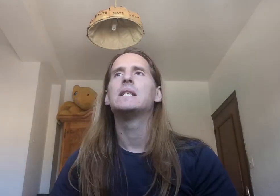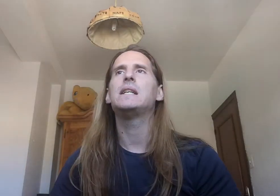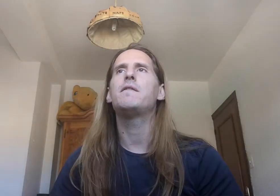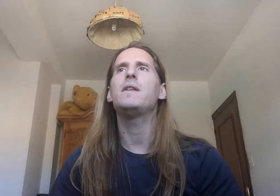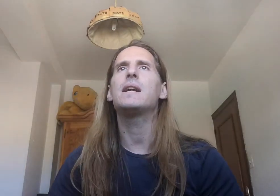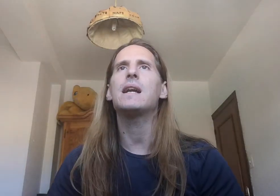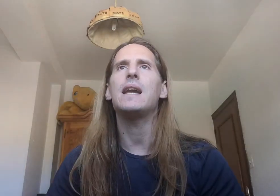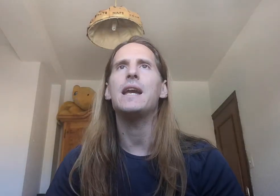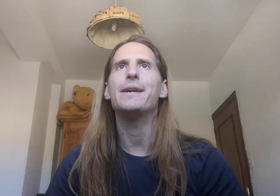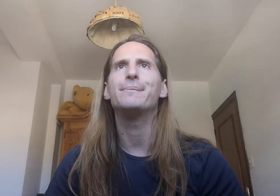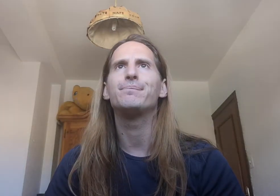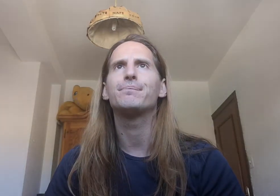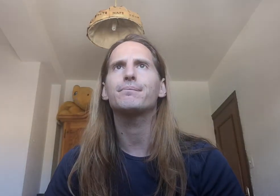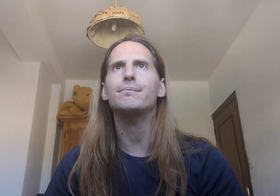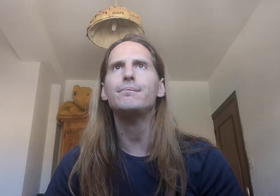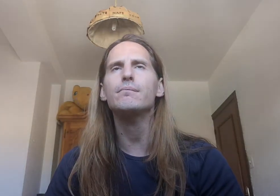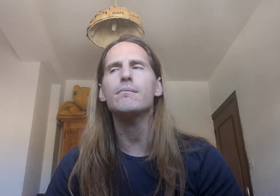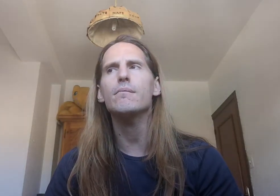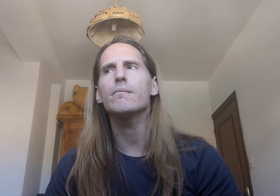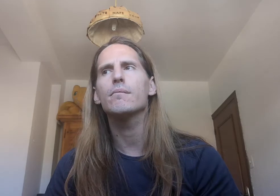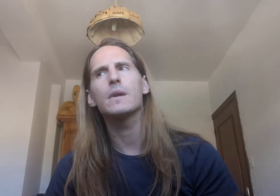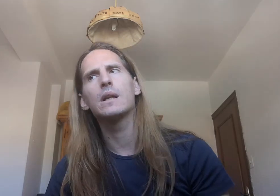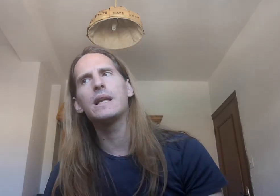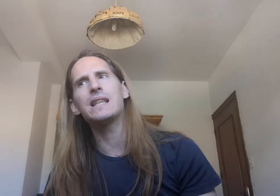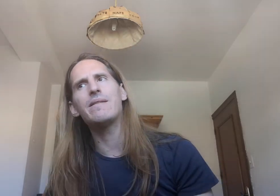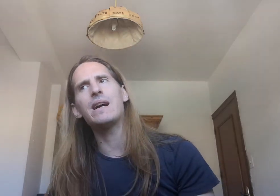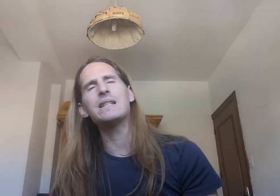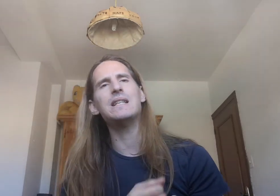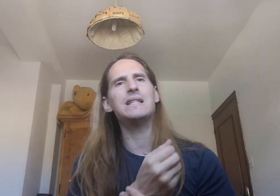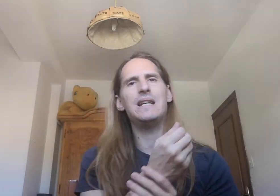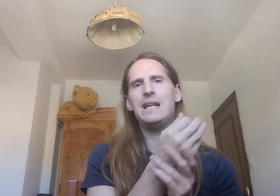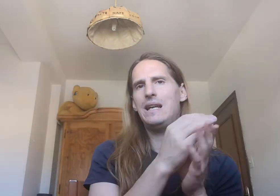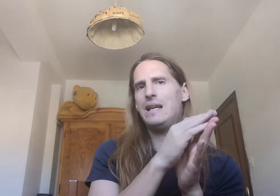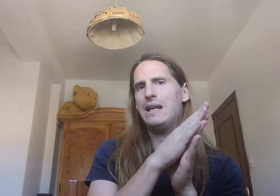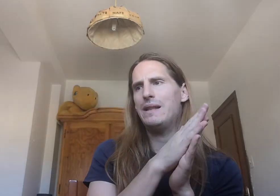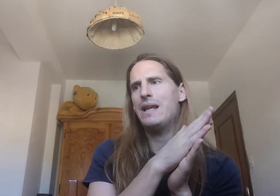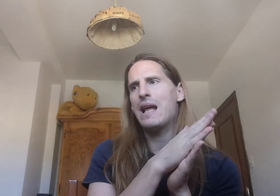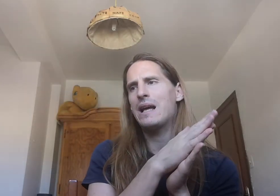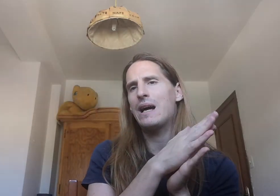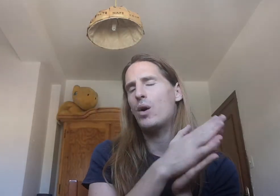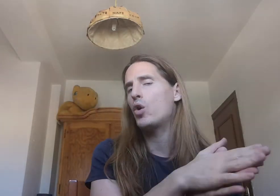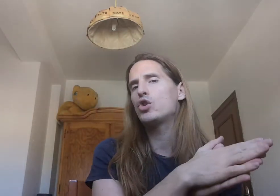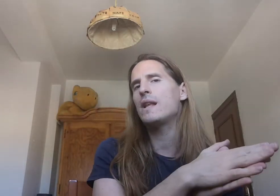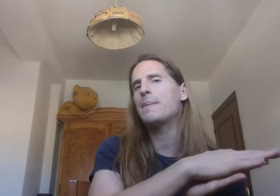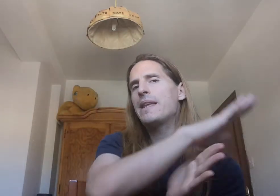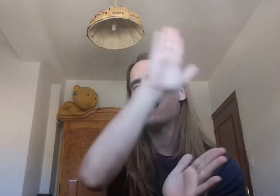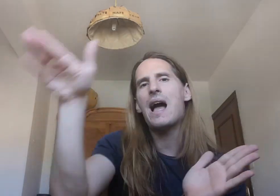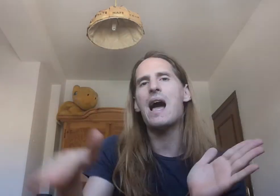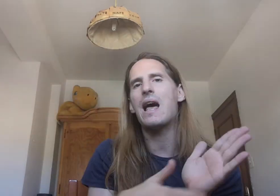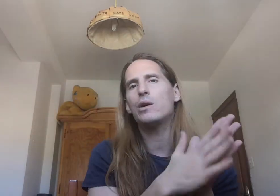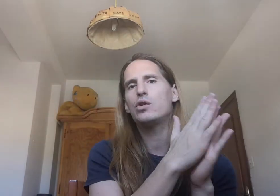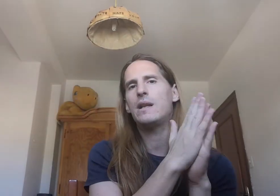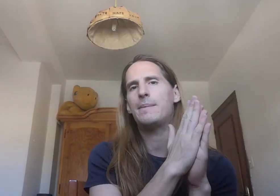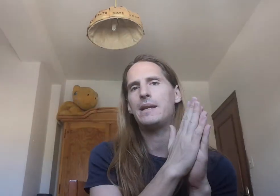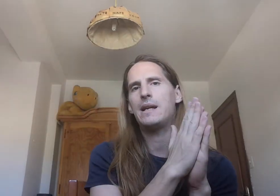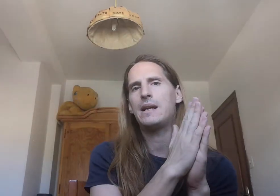Significa que Que trabajas desde De la 8 de la mañana A la 8 de la mañana